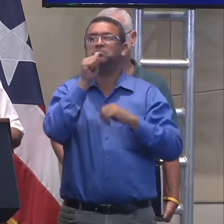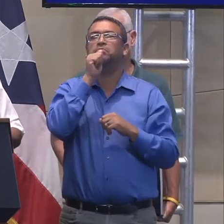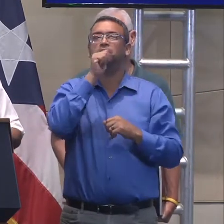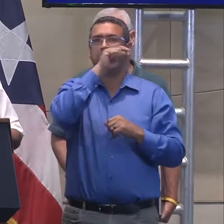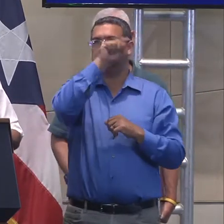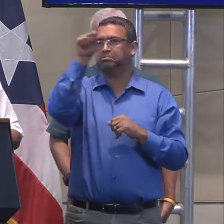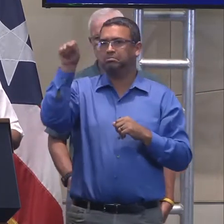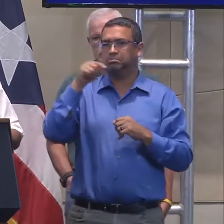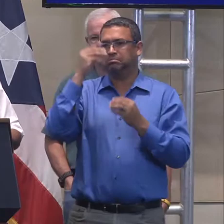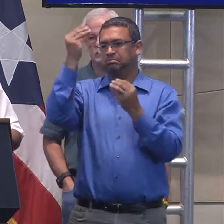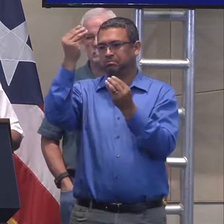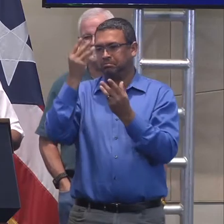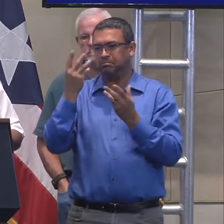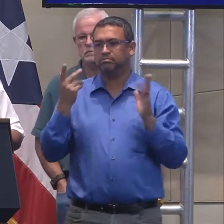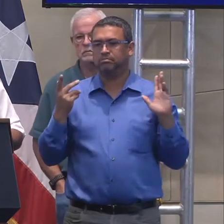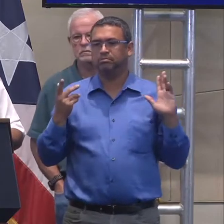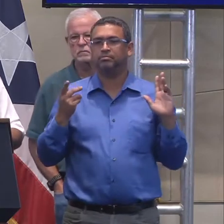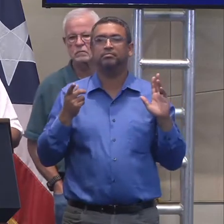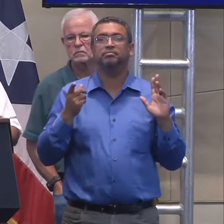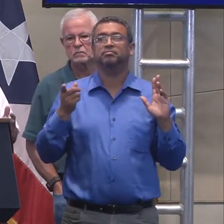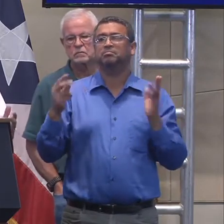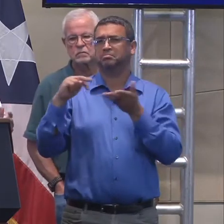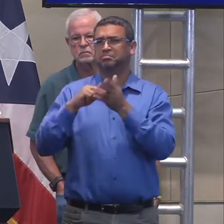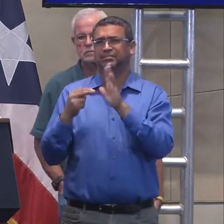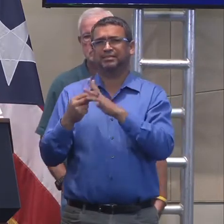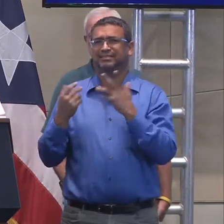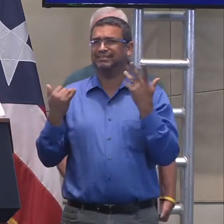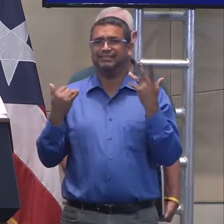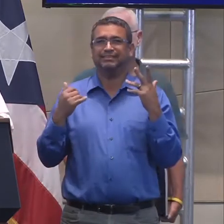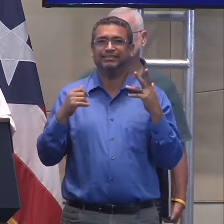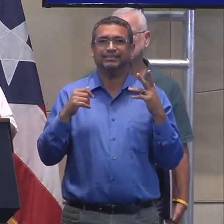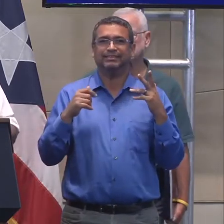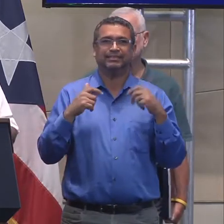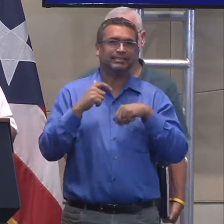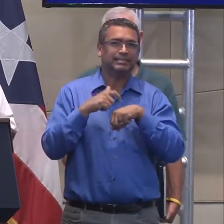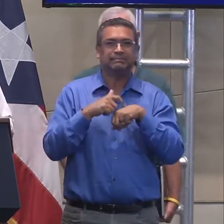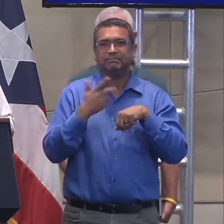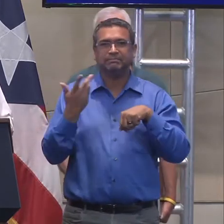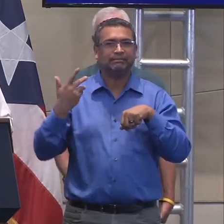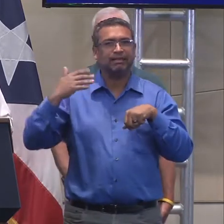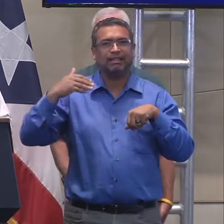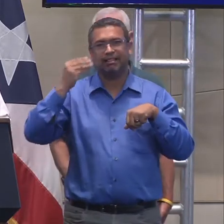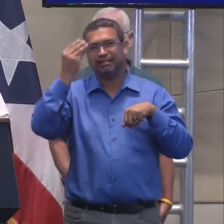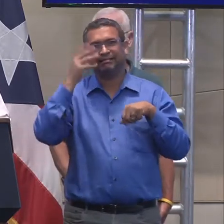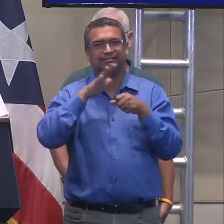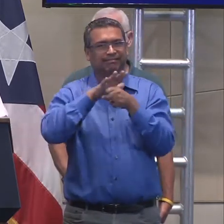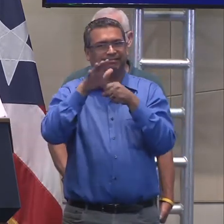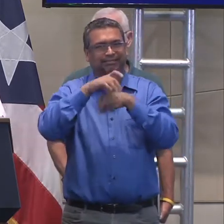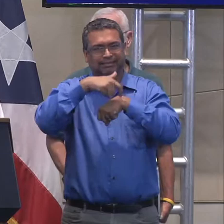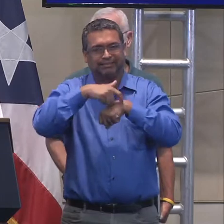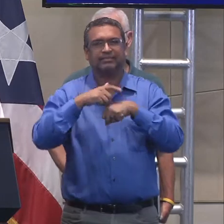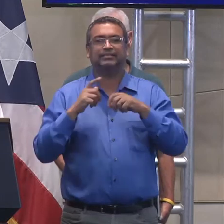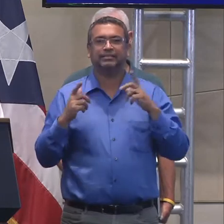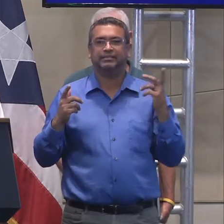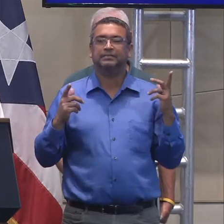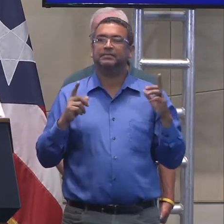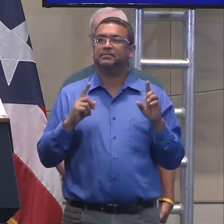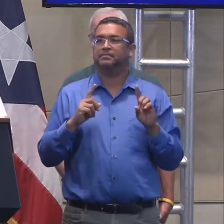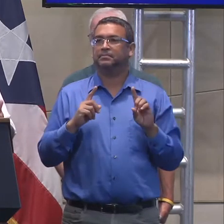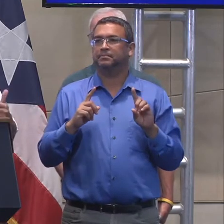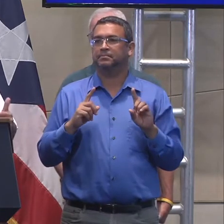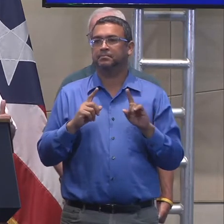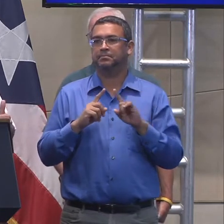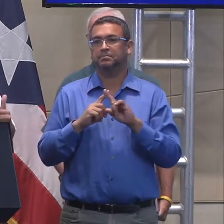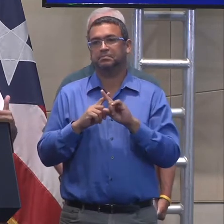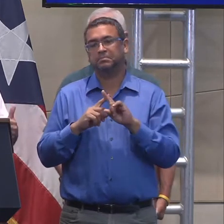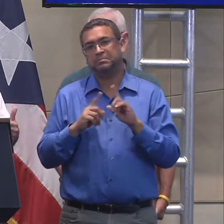para proveer esa información. Sí, es muy prematuro y tan pronto lo sepamos. Una, una consideración, yo